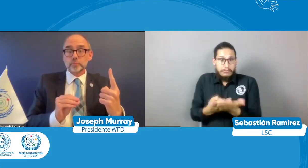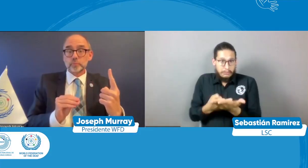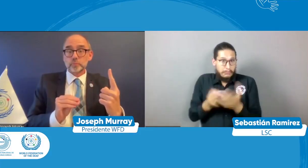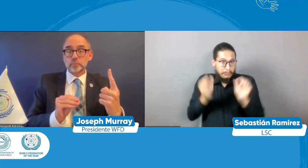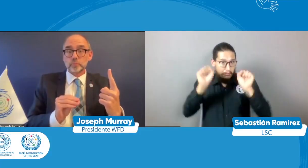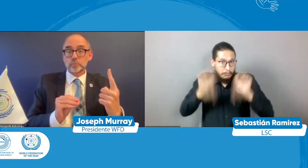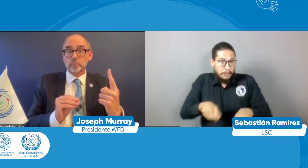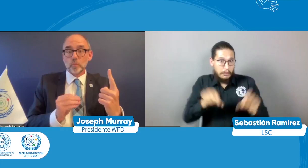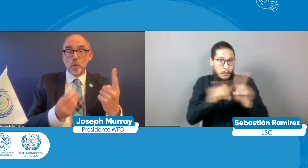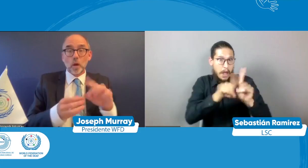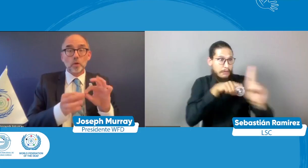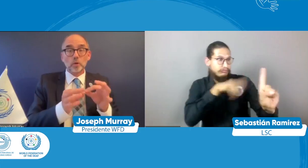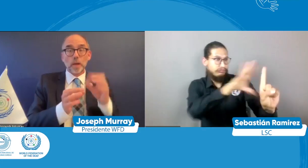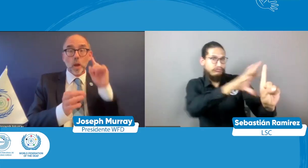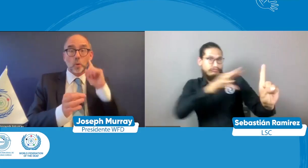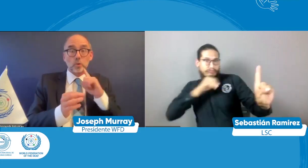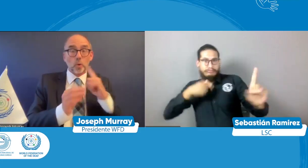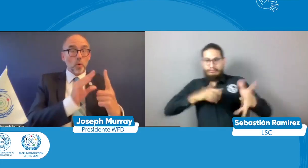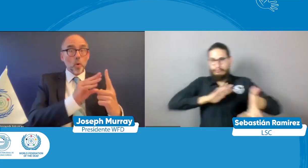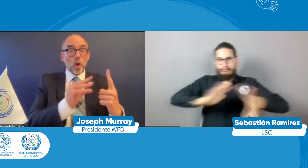tener quizás como modelo a su intérprete